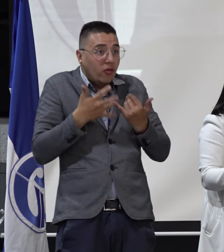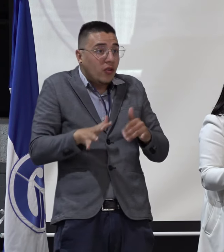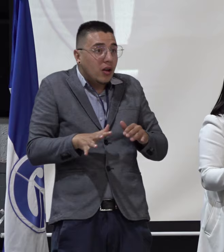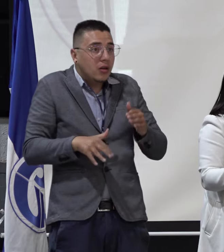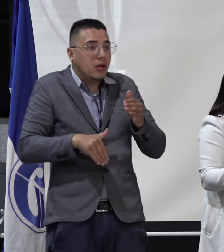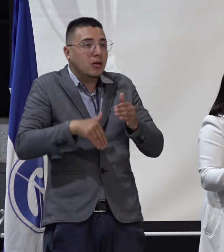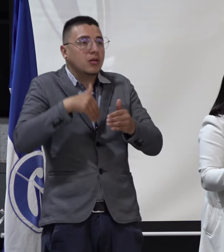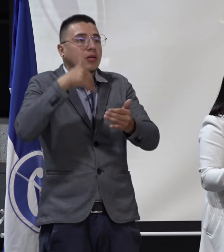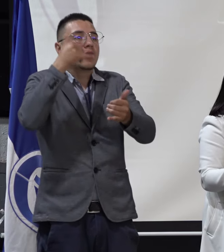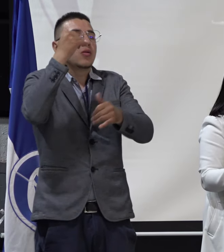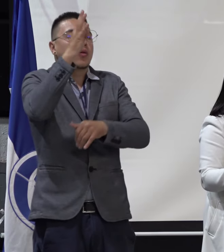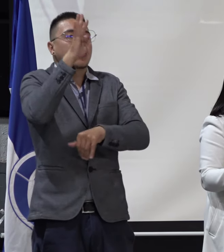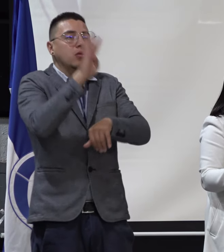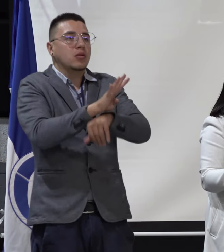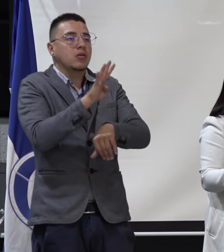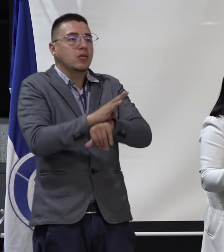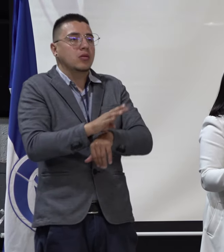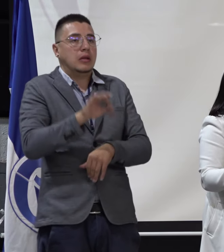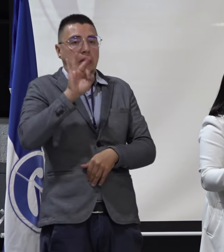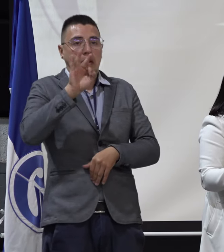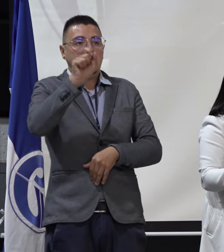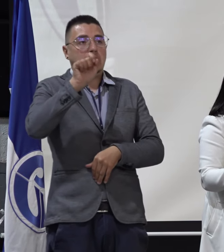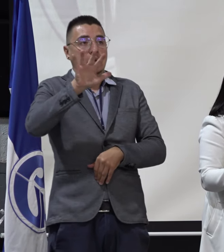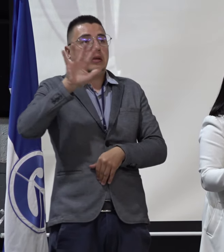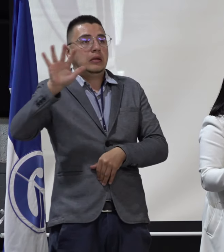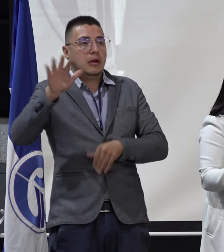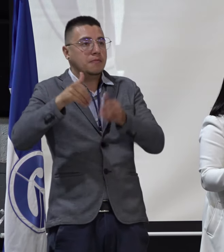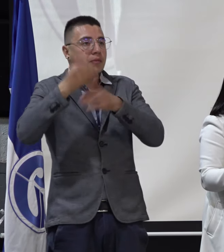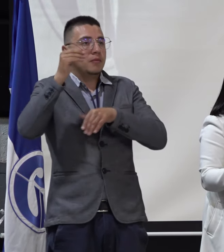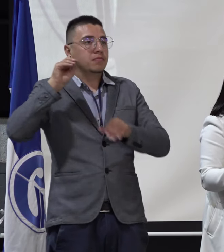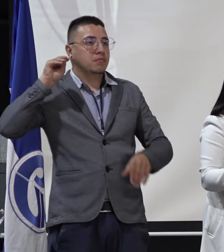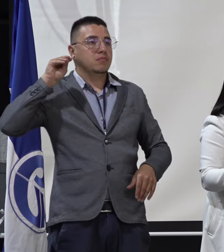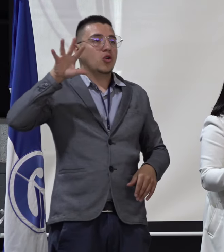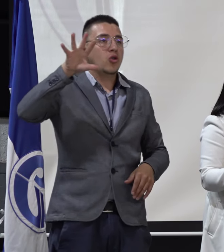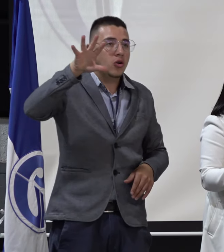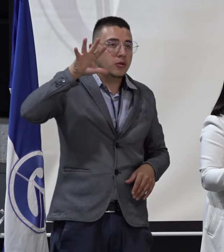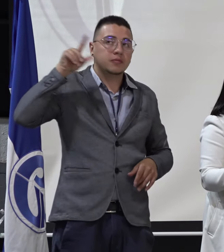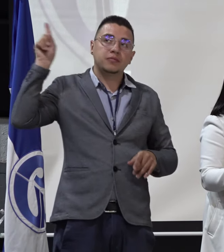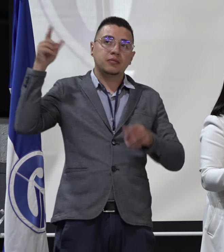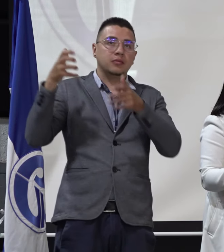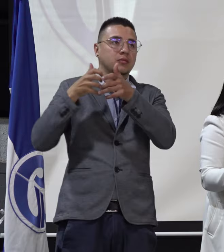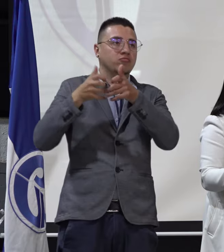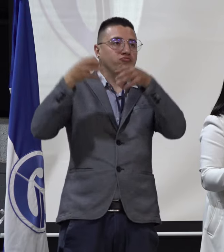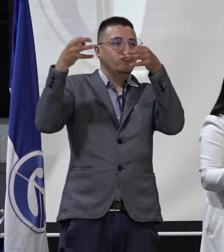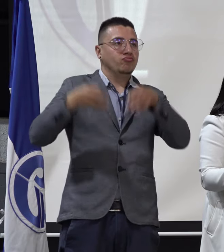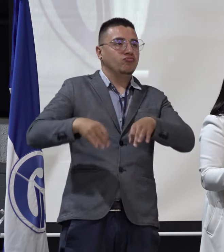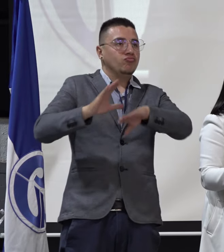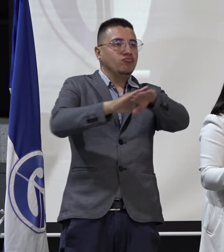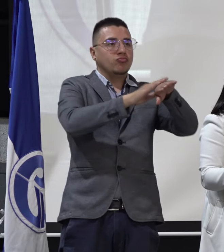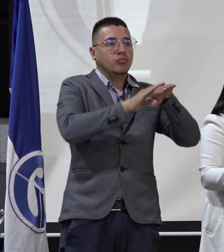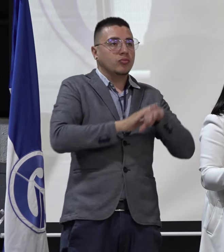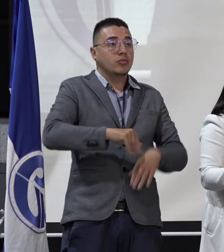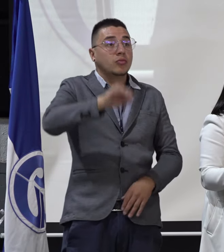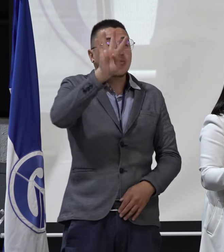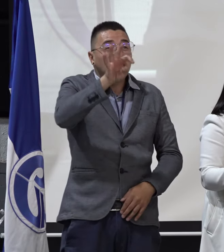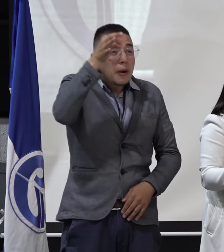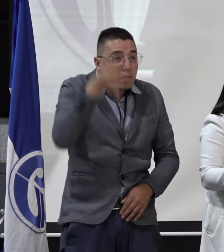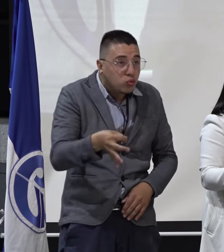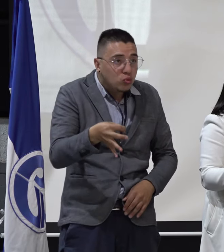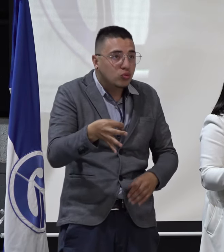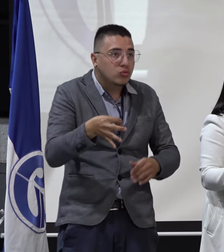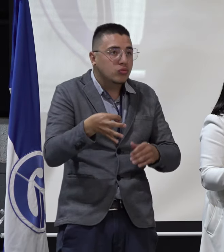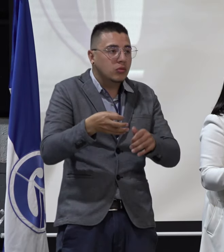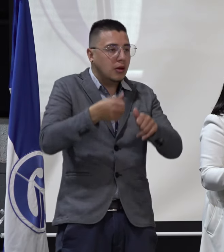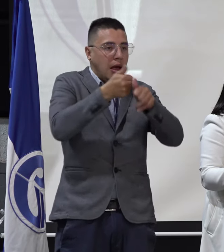en punto, a las 3 y 55 se tomará pantallazos de que el sistema efectivamente está habilitado y a las 4 en punto